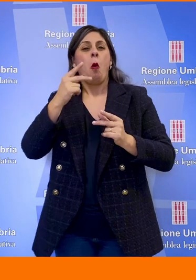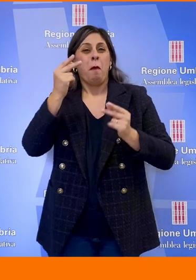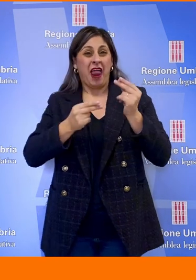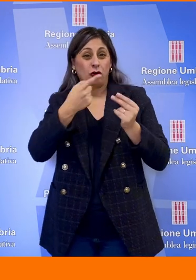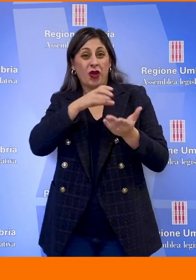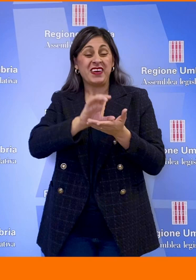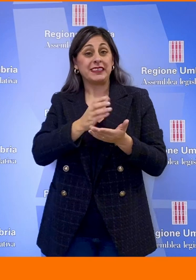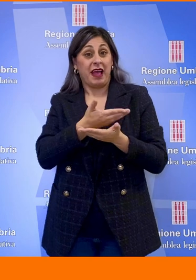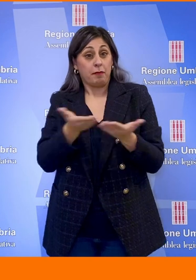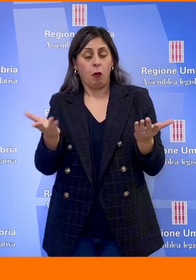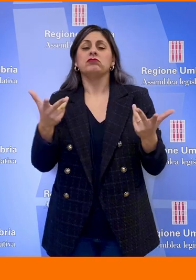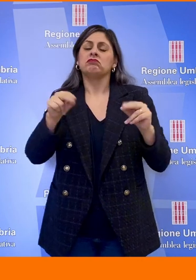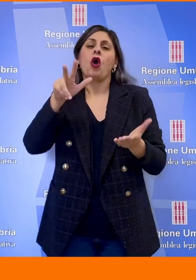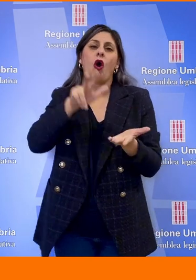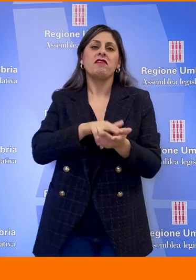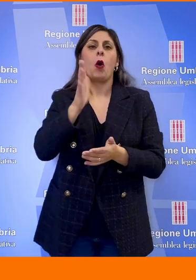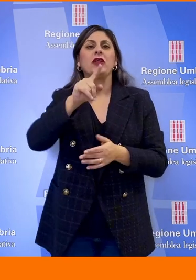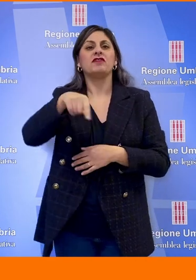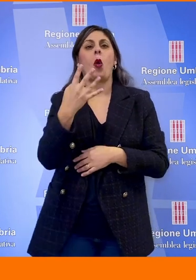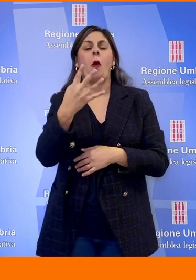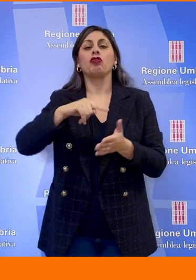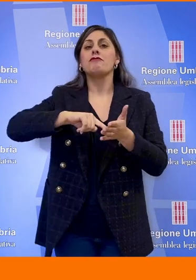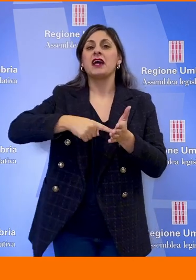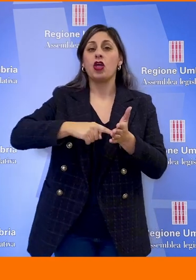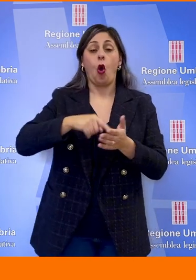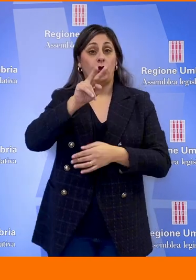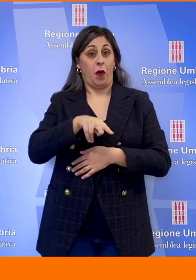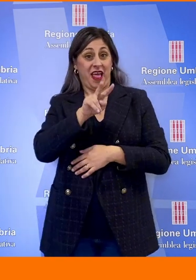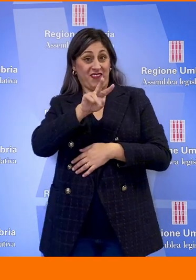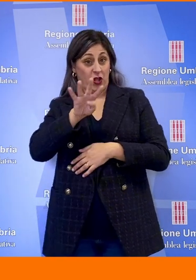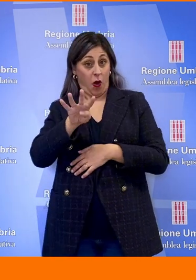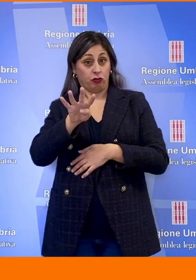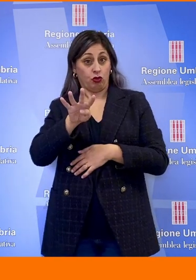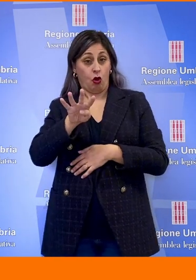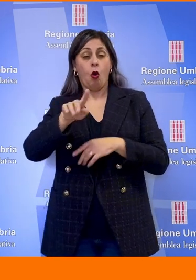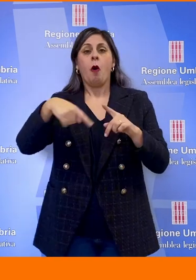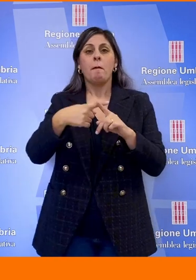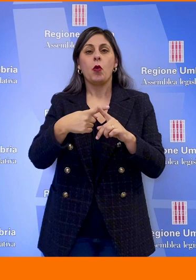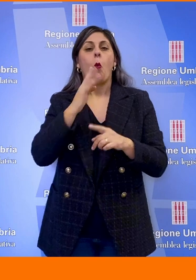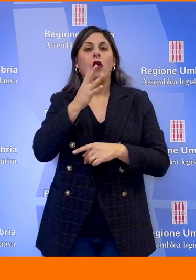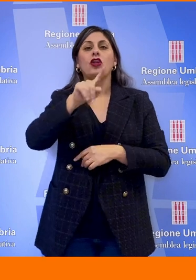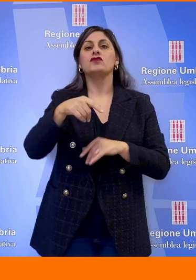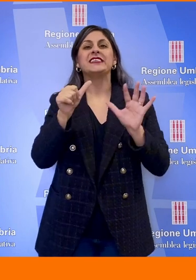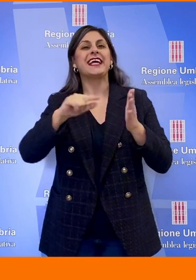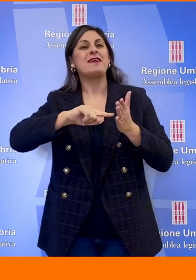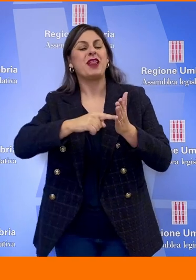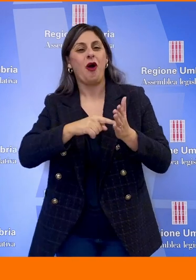confermati 15,4 milioni nel 2024 e 14,6 milioni nel 2025,